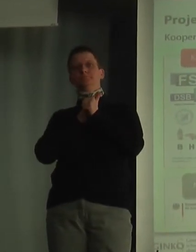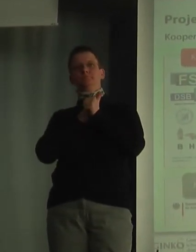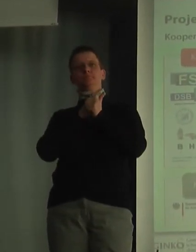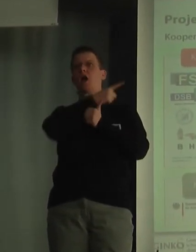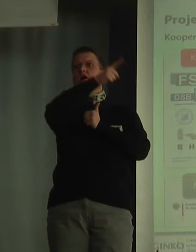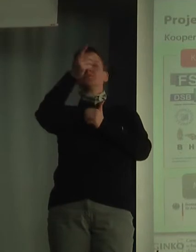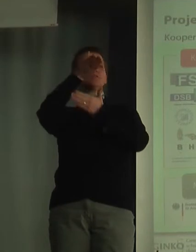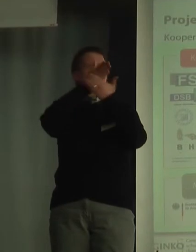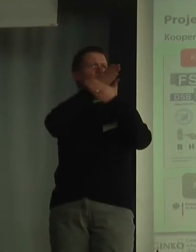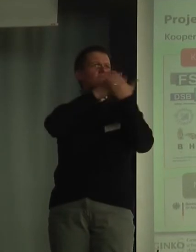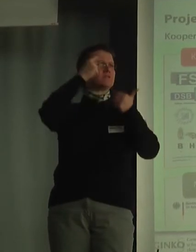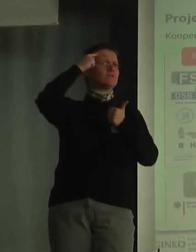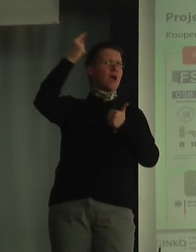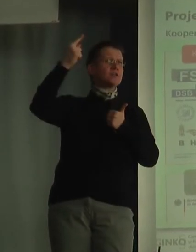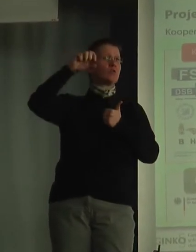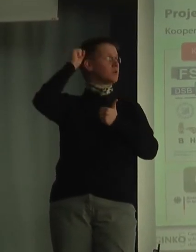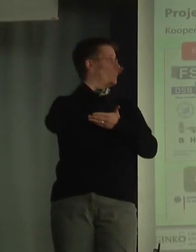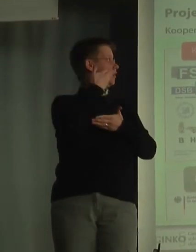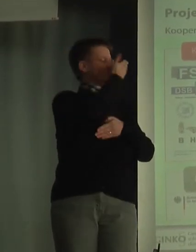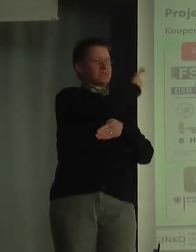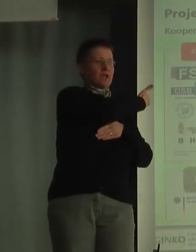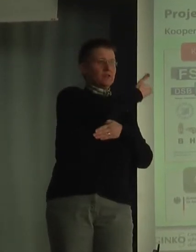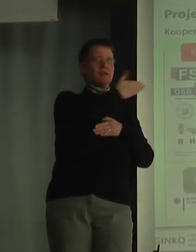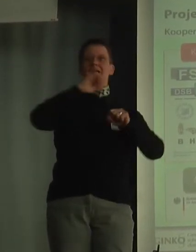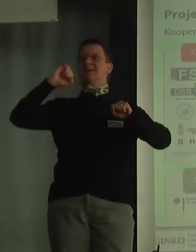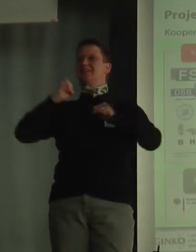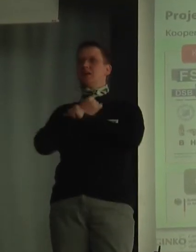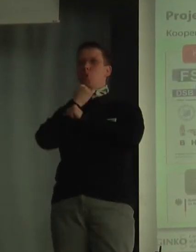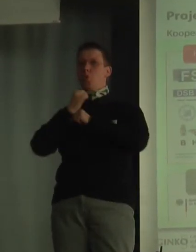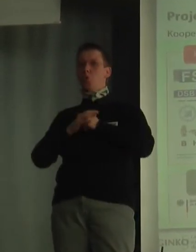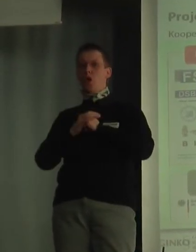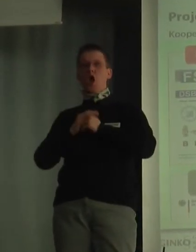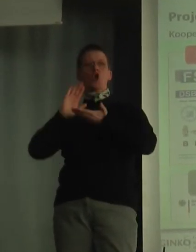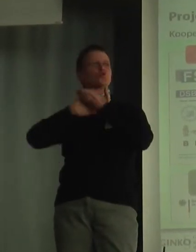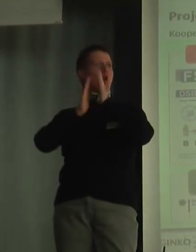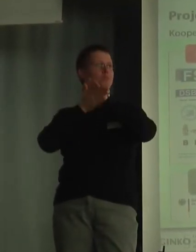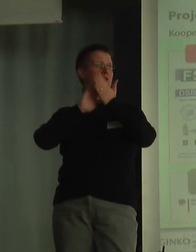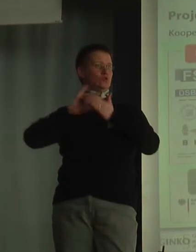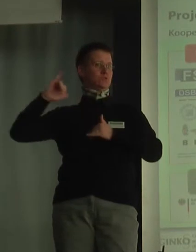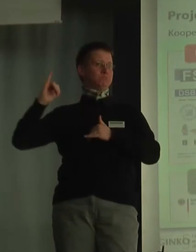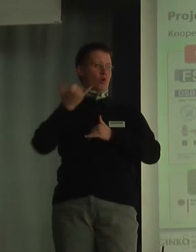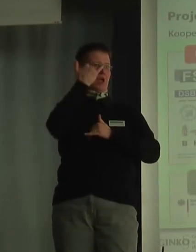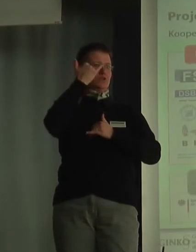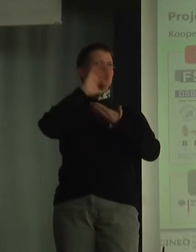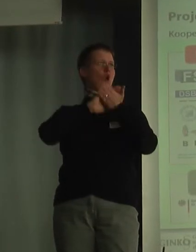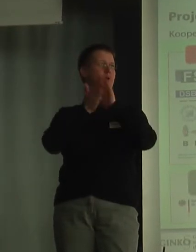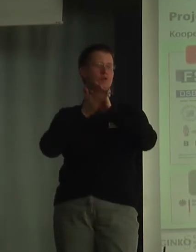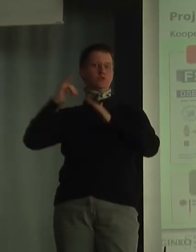teilweise oder Sie können jetzt sehen, Ginko ist ein Kooperationsprojekt. Ein Kooperationsprojekt der